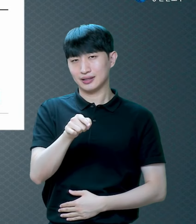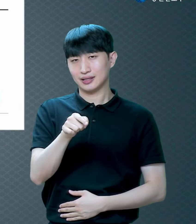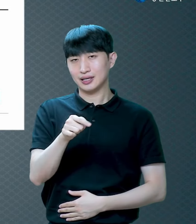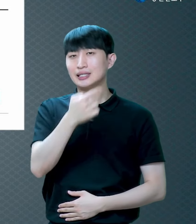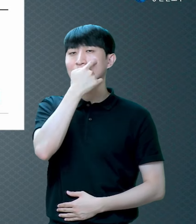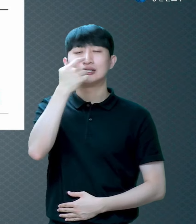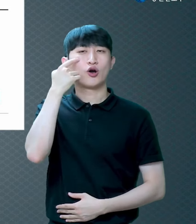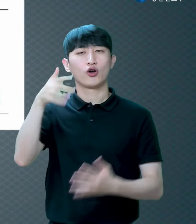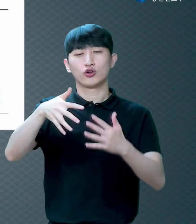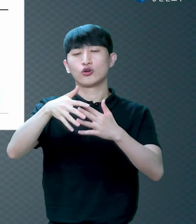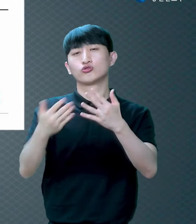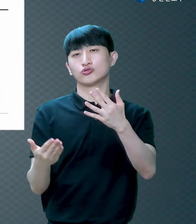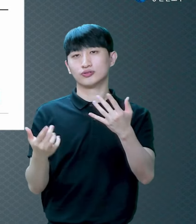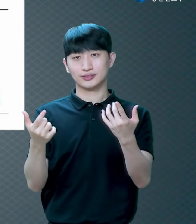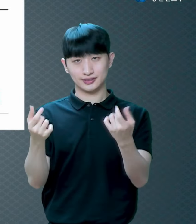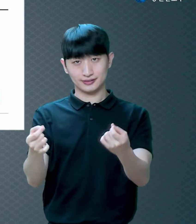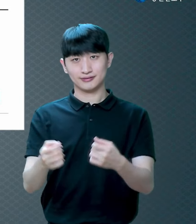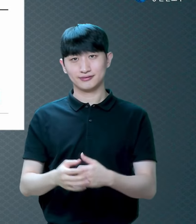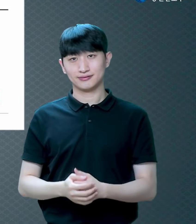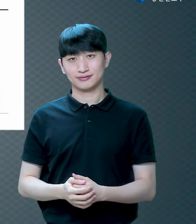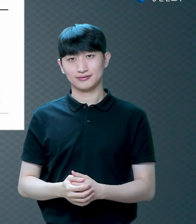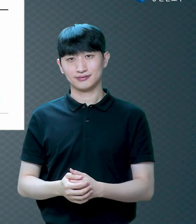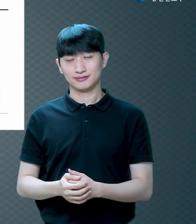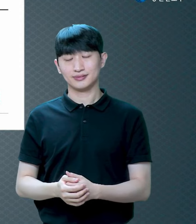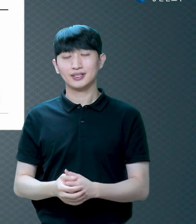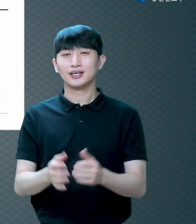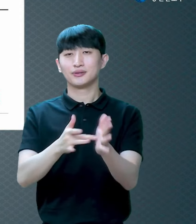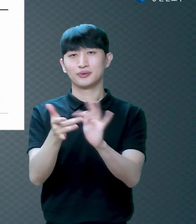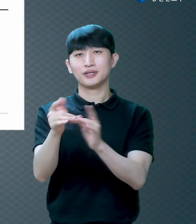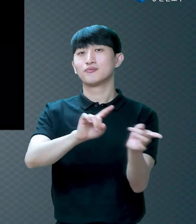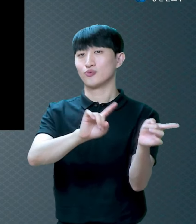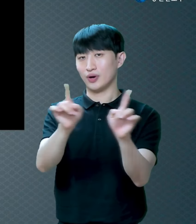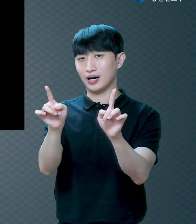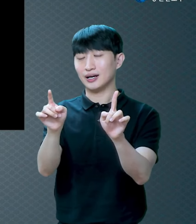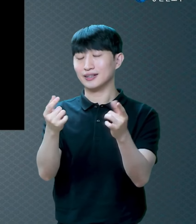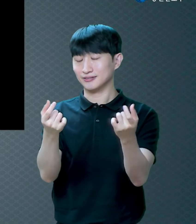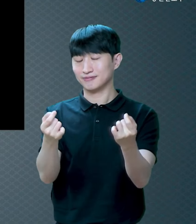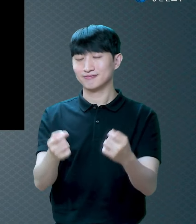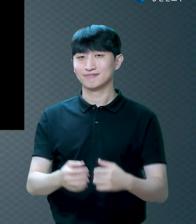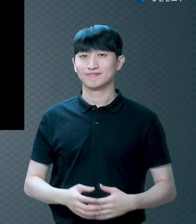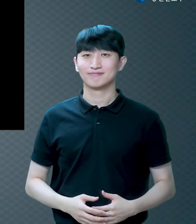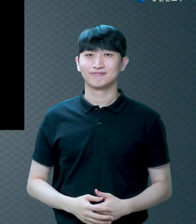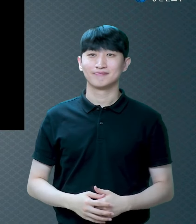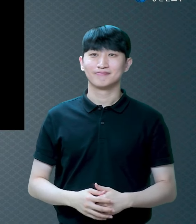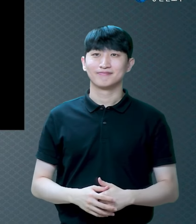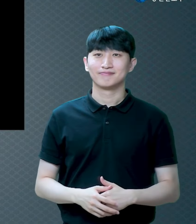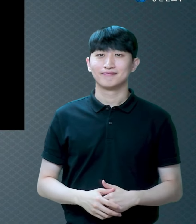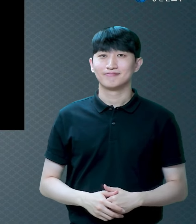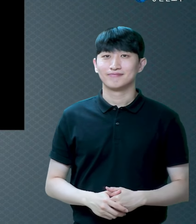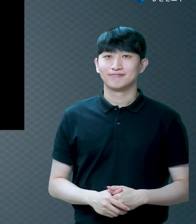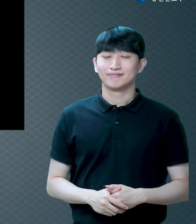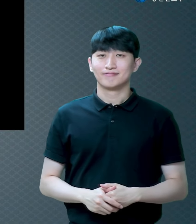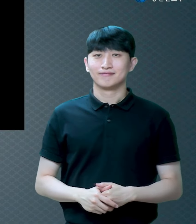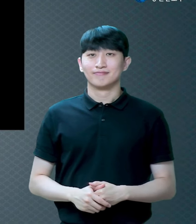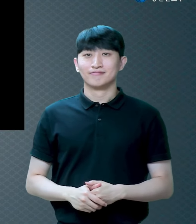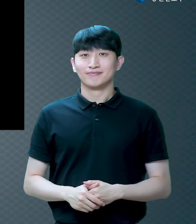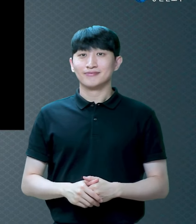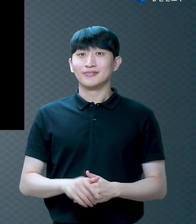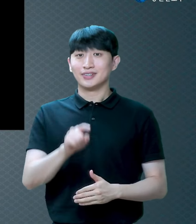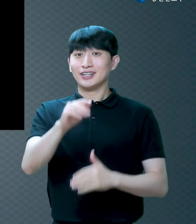완전히 처리된 것을 증거하는 거예요 이게 복음입니다 이게